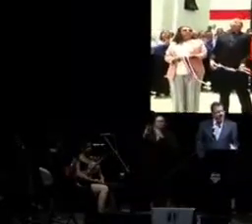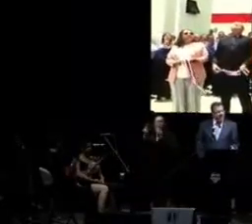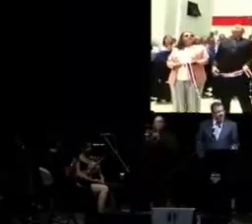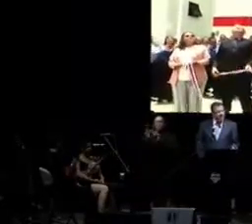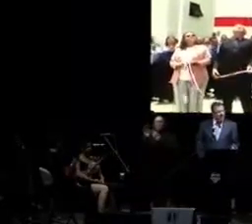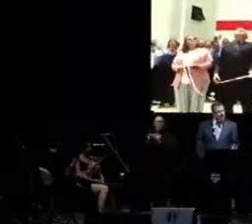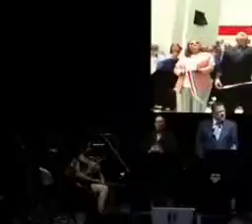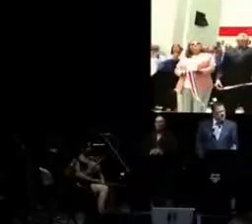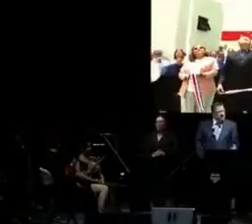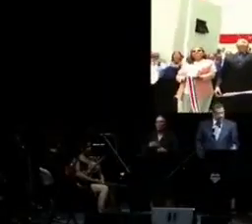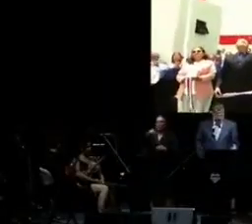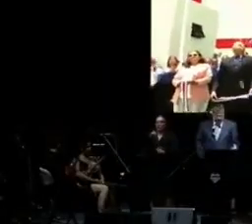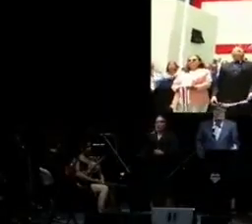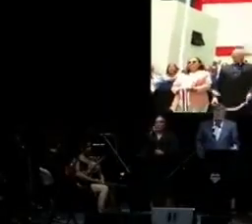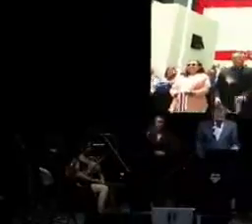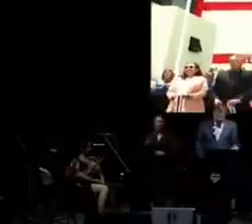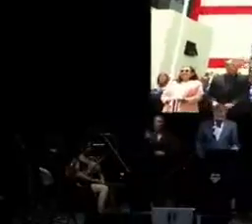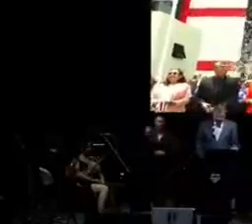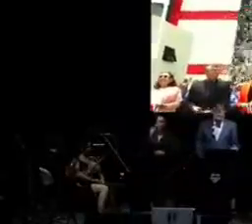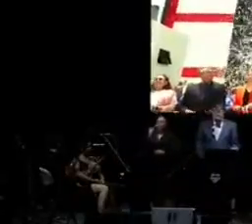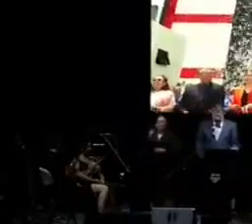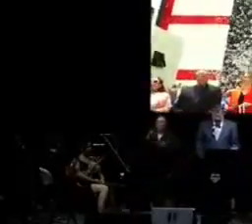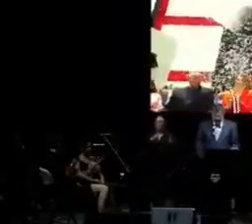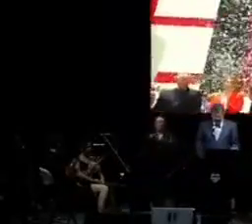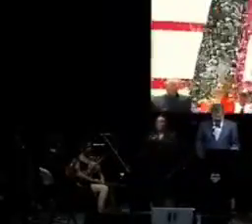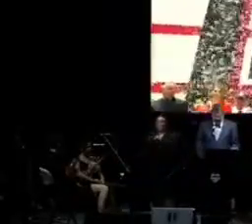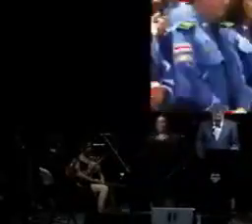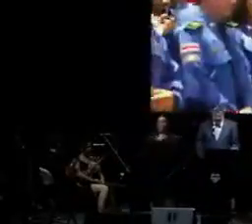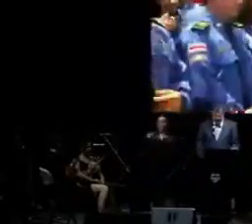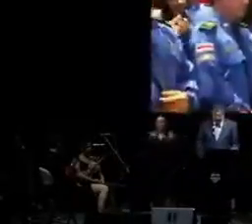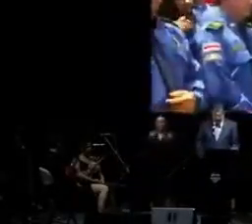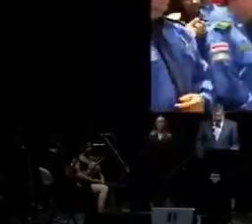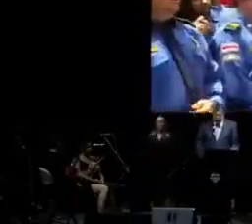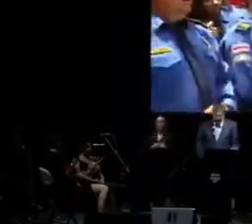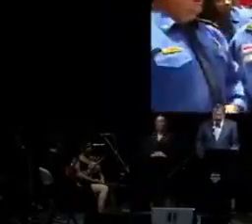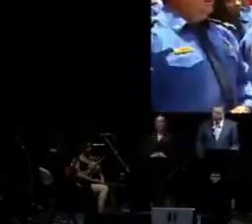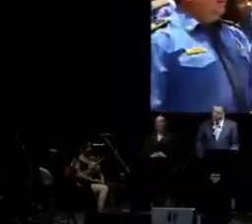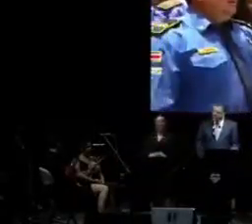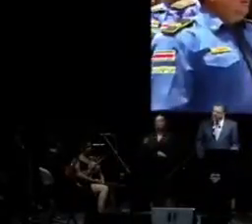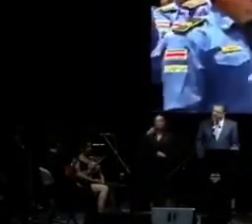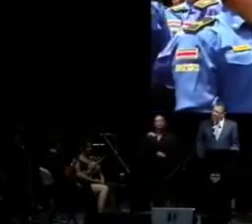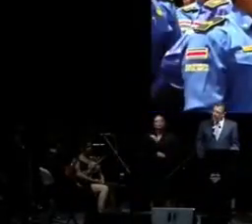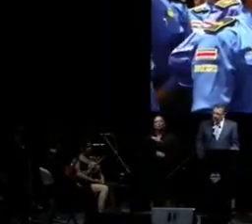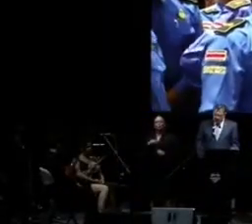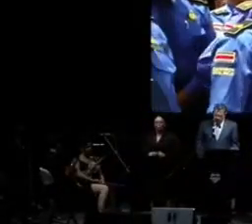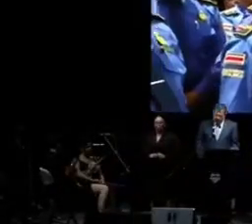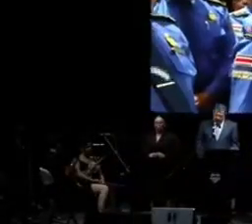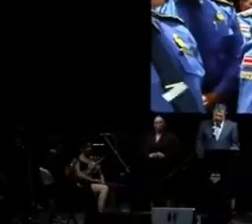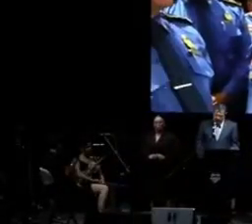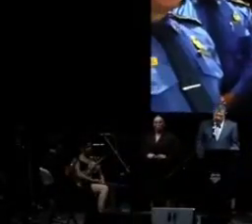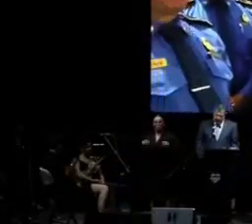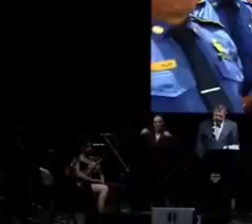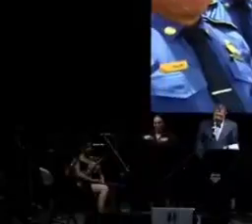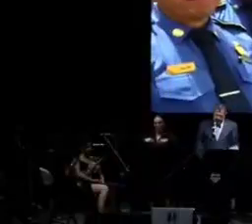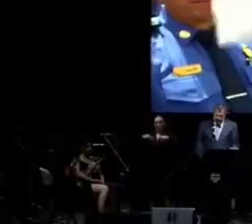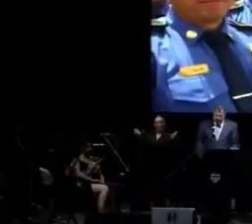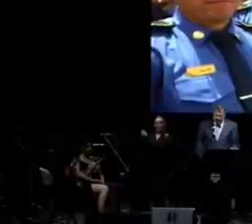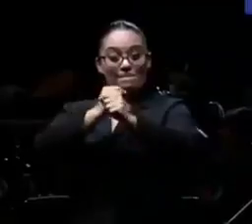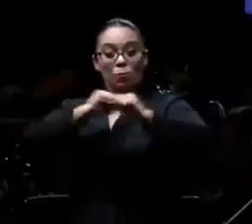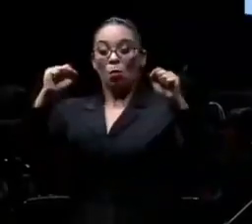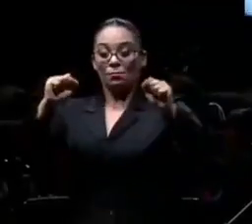Aquí en Costa Rica no, gracias a Dios. Nosotros, en lugar de bombas y minas